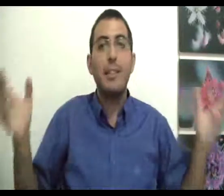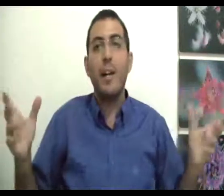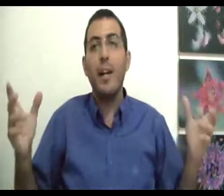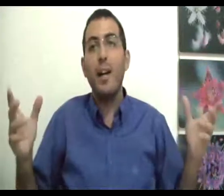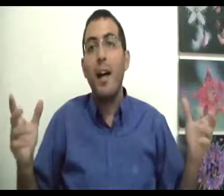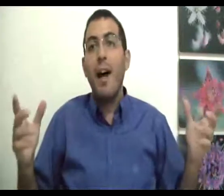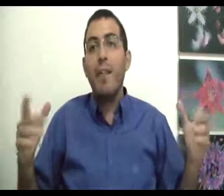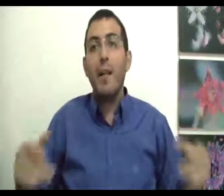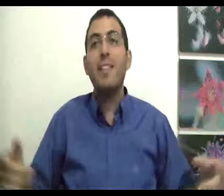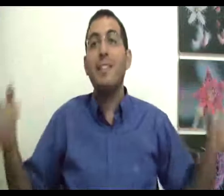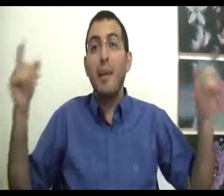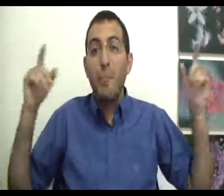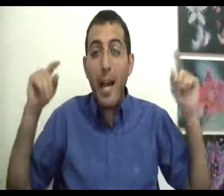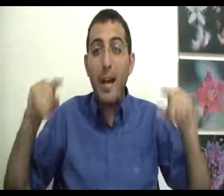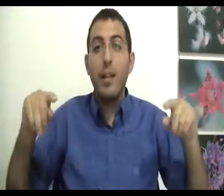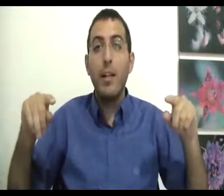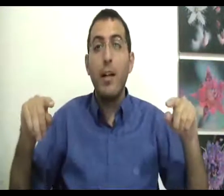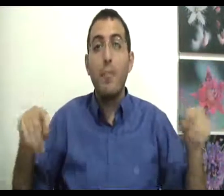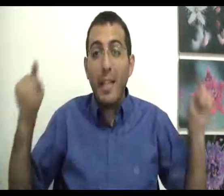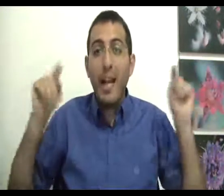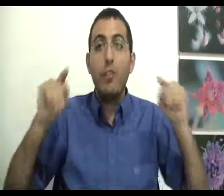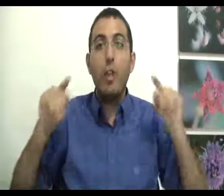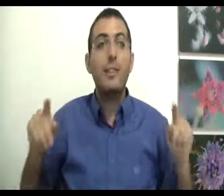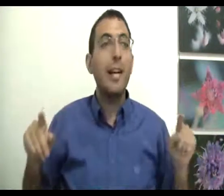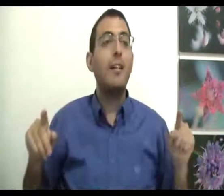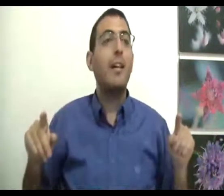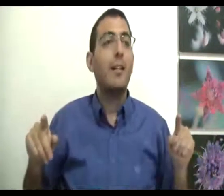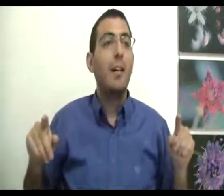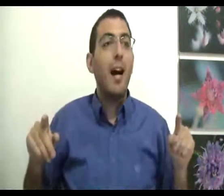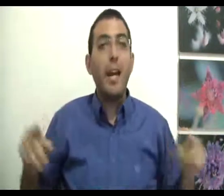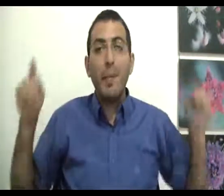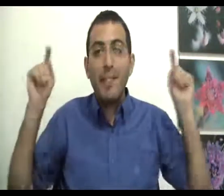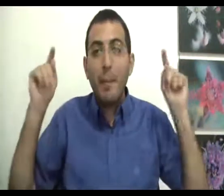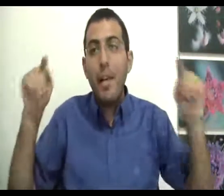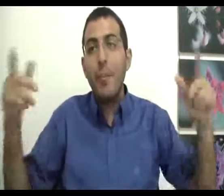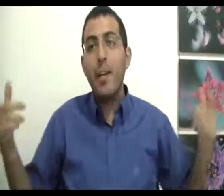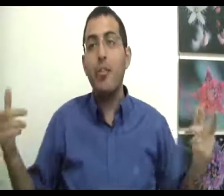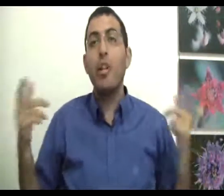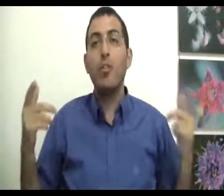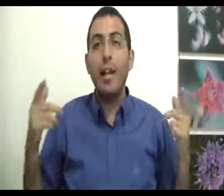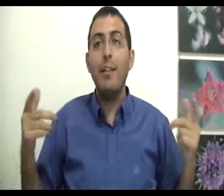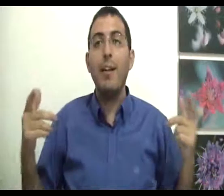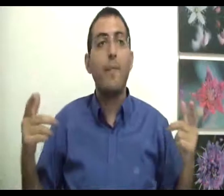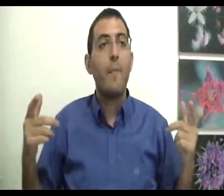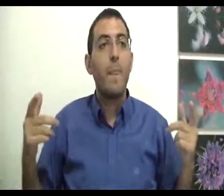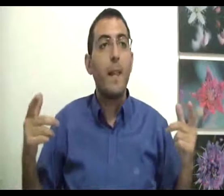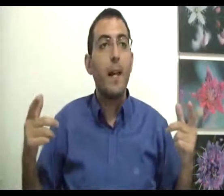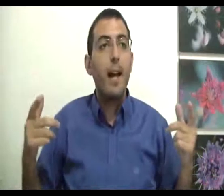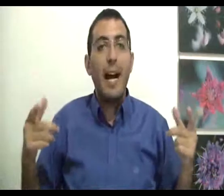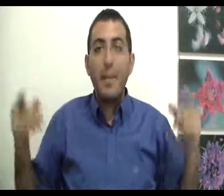דבר אחר אבל האם אתה שמח מכך שלא הצלבת האם אתה שמח מכך שנכשלת האם